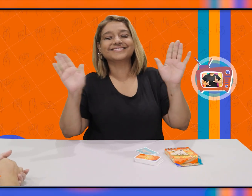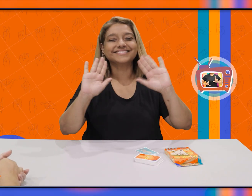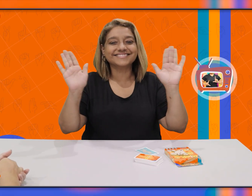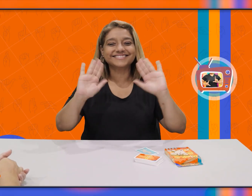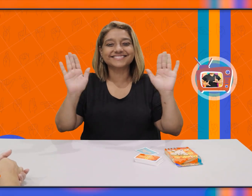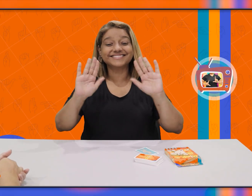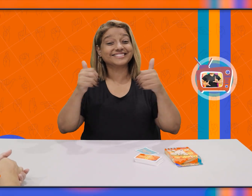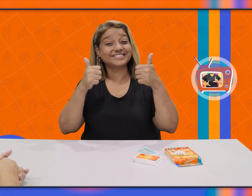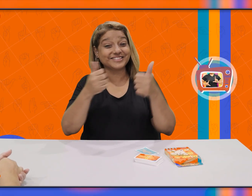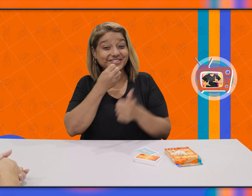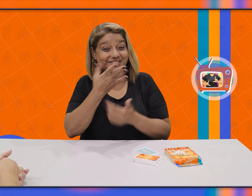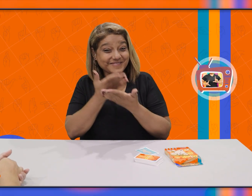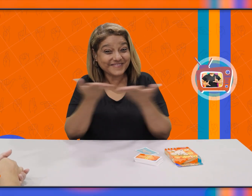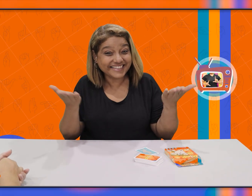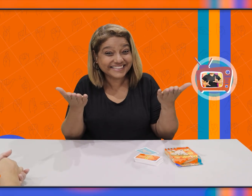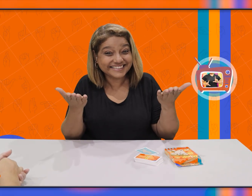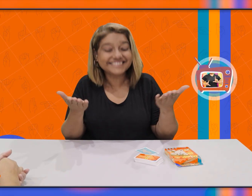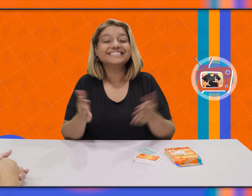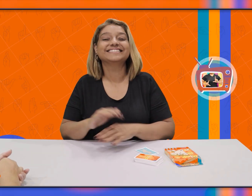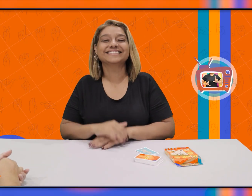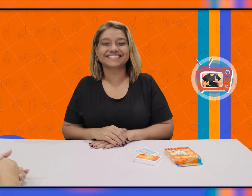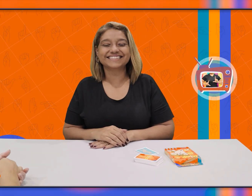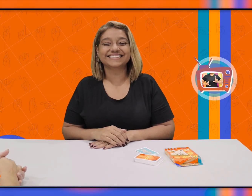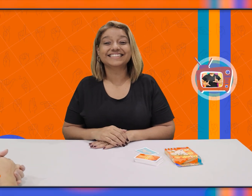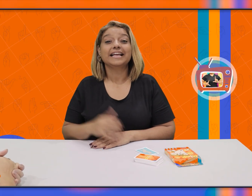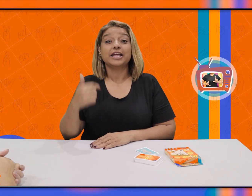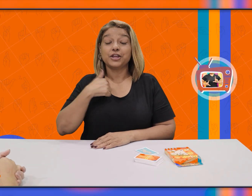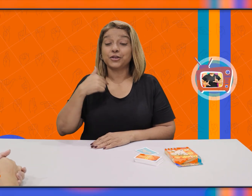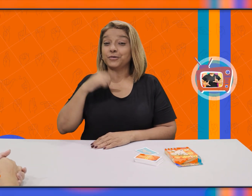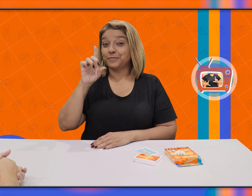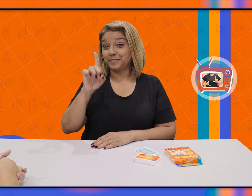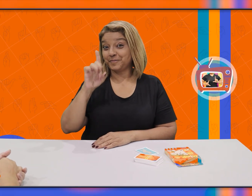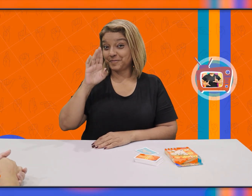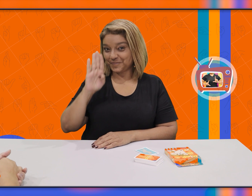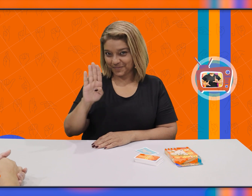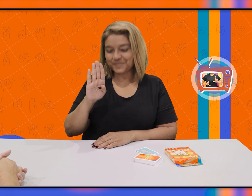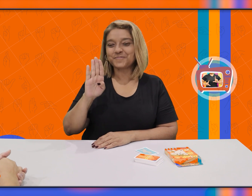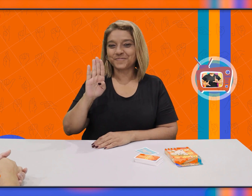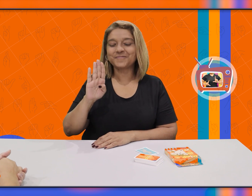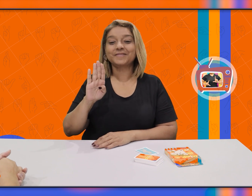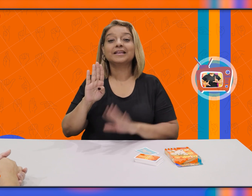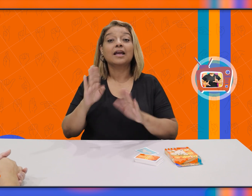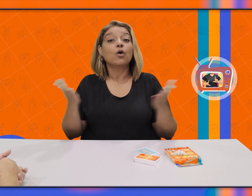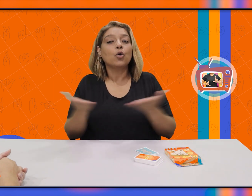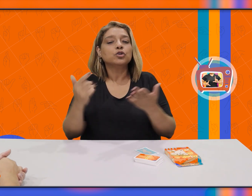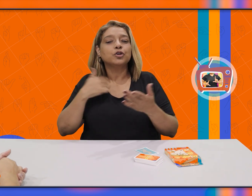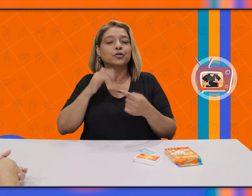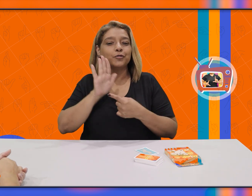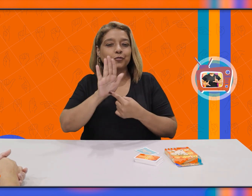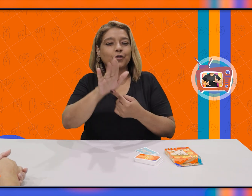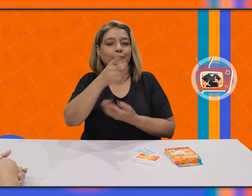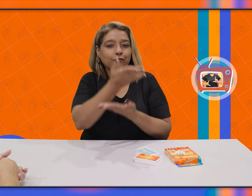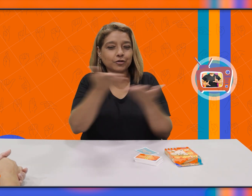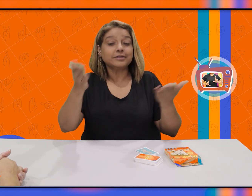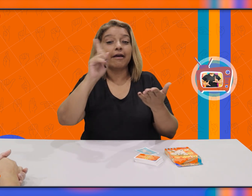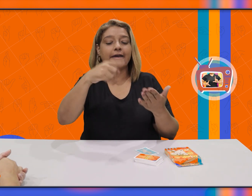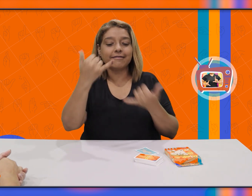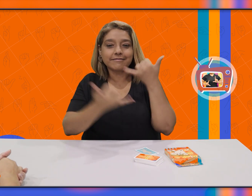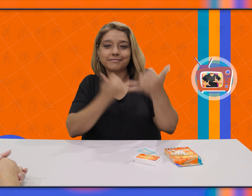Olá! Tudo bem com vocês? Eu sou a Débora. E hoje eu vou mostrar